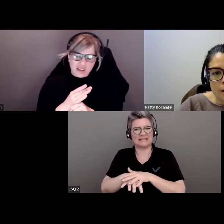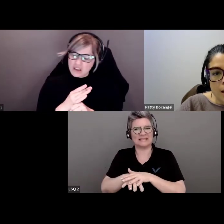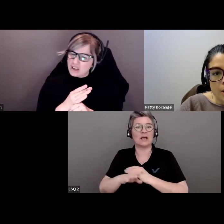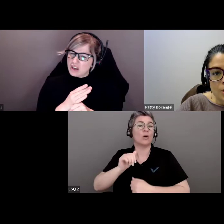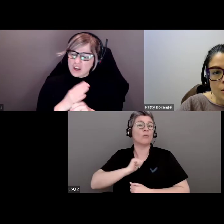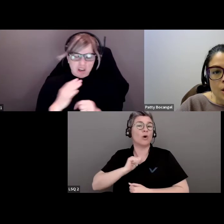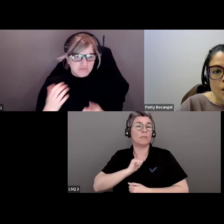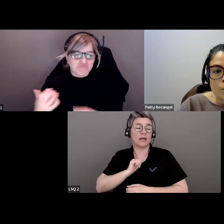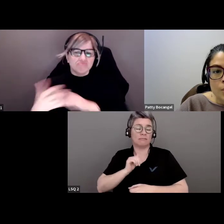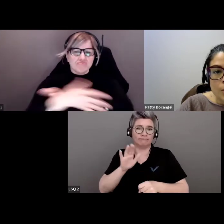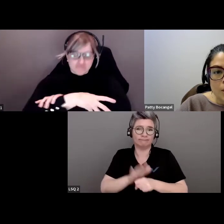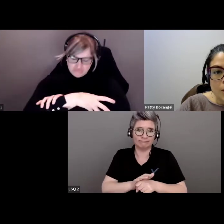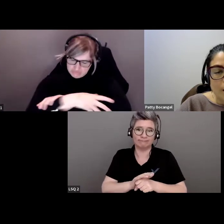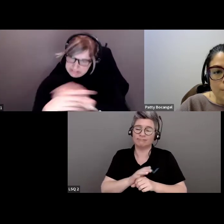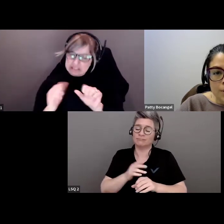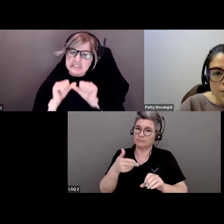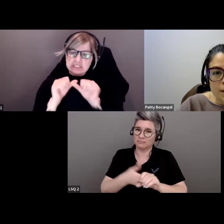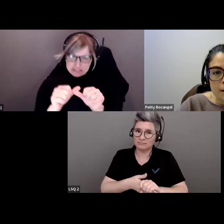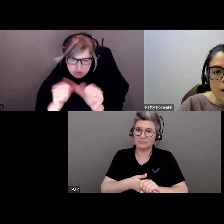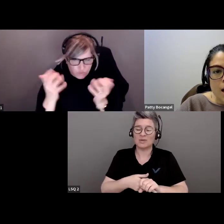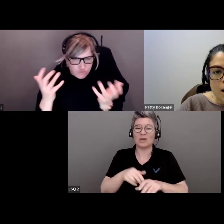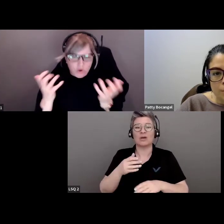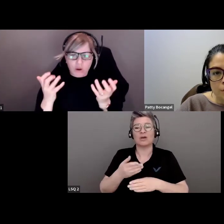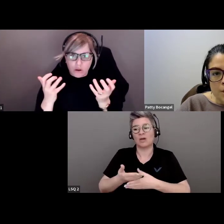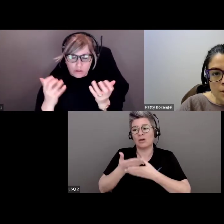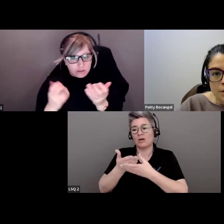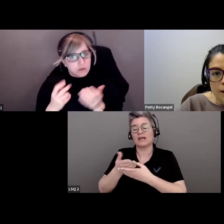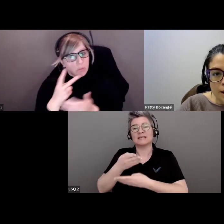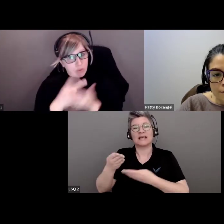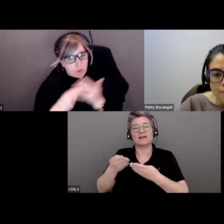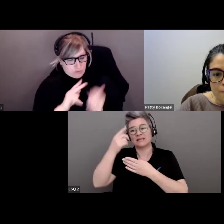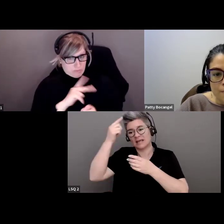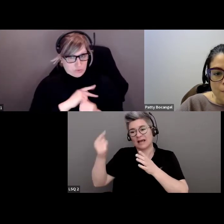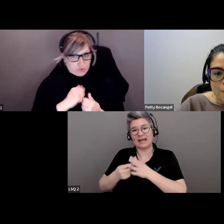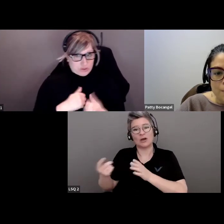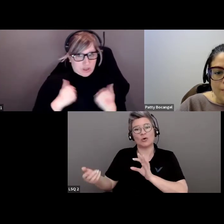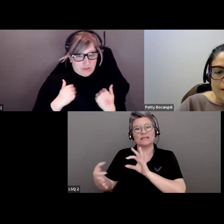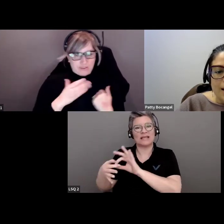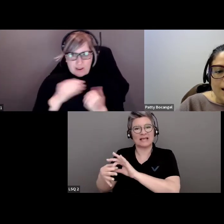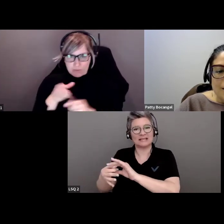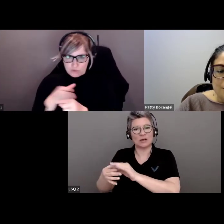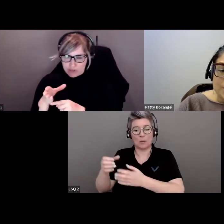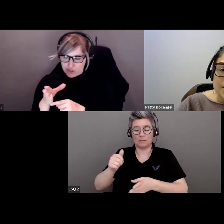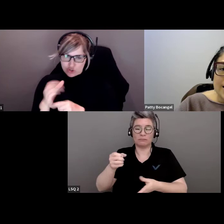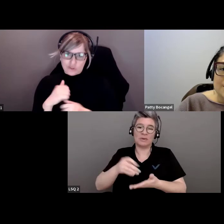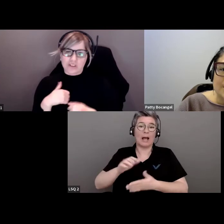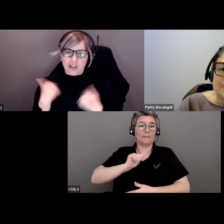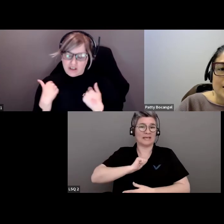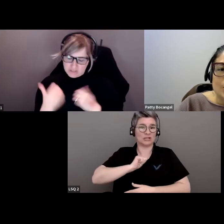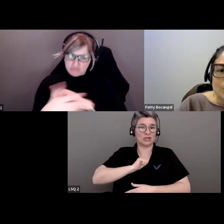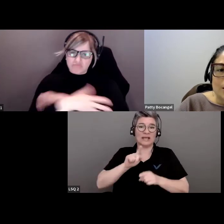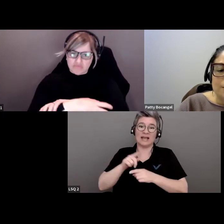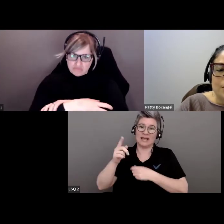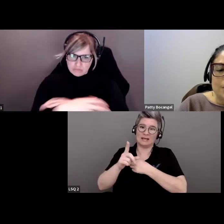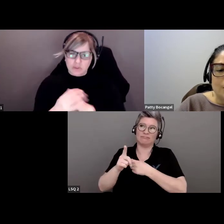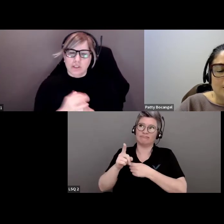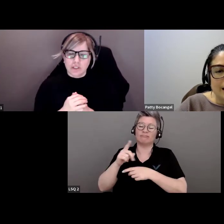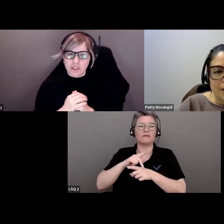engagée à agir au service de la réconciliation sur le plan personnel comme professionnel.